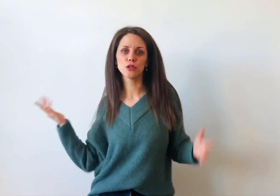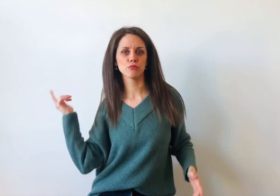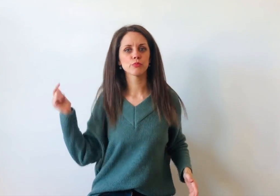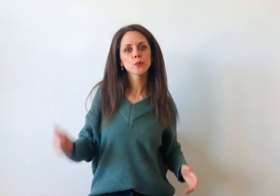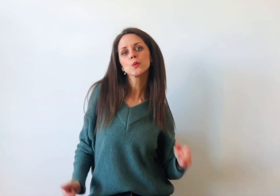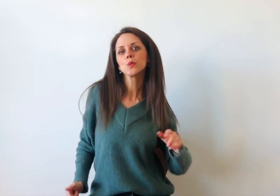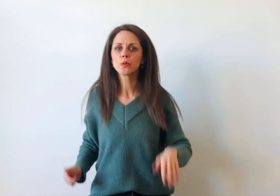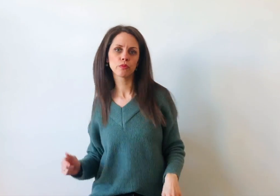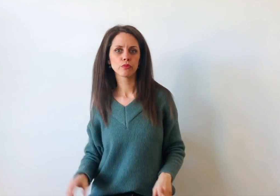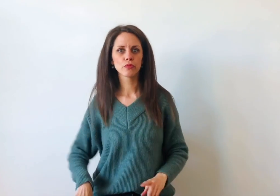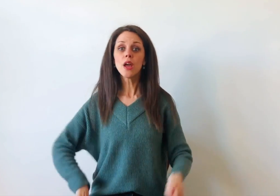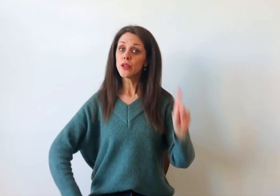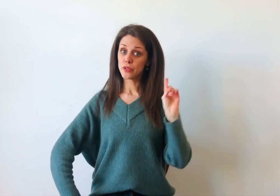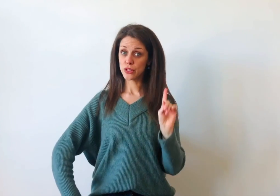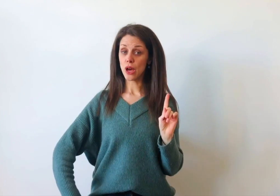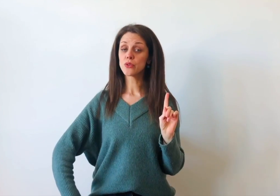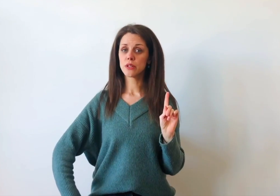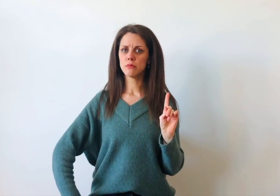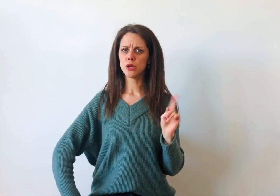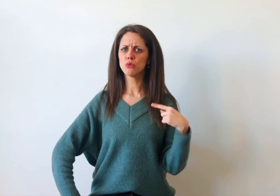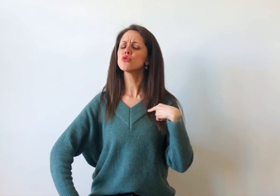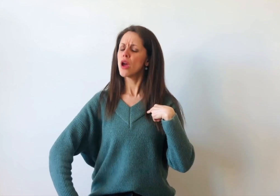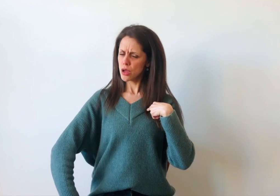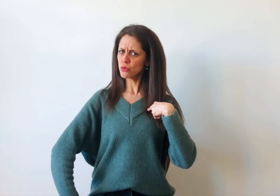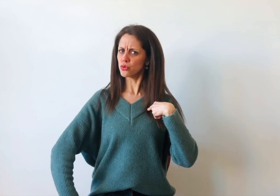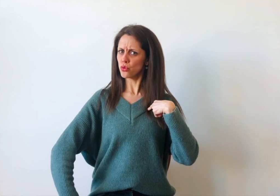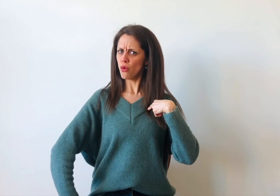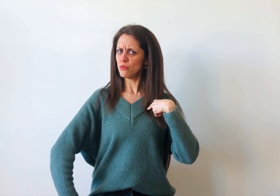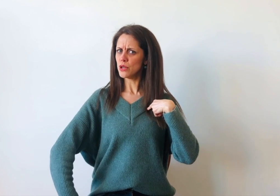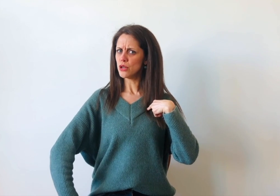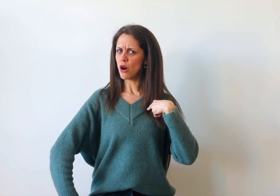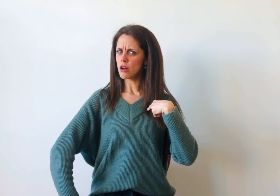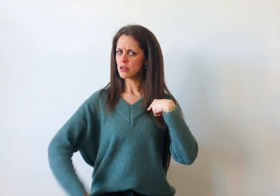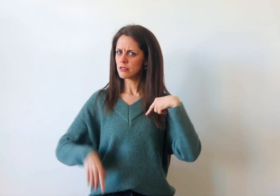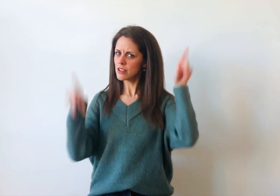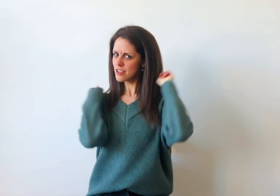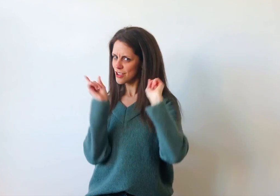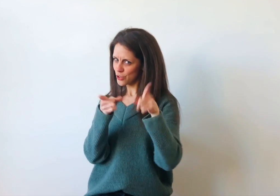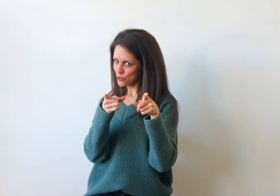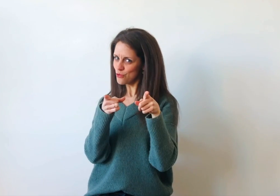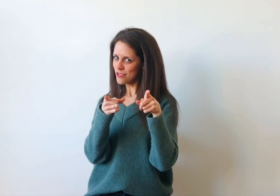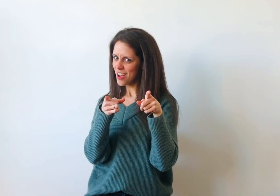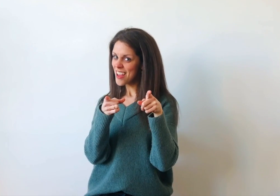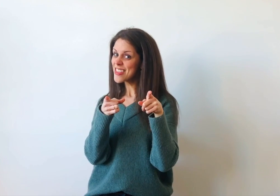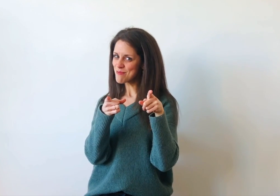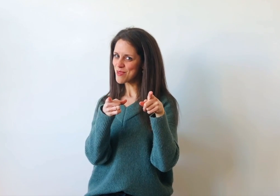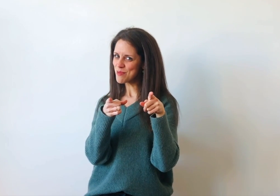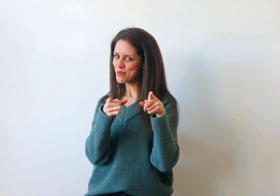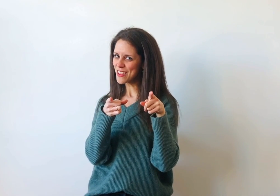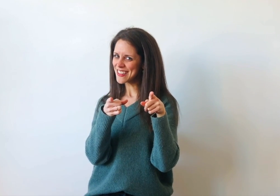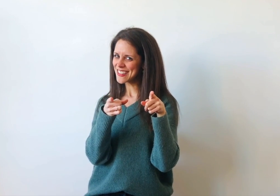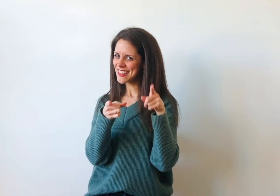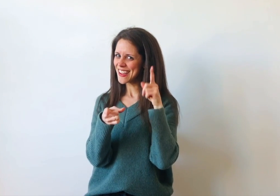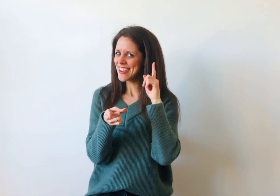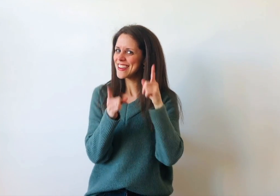Diz aos amigos Eu sou o melhor E tu também podes ser